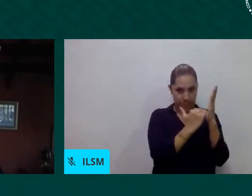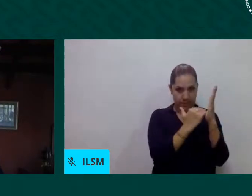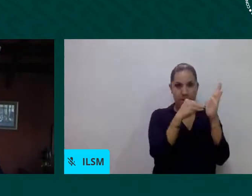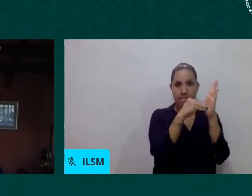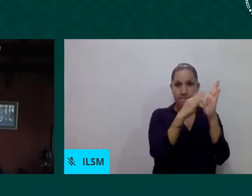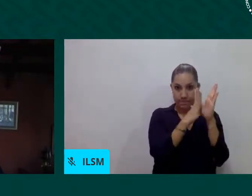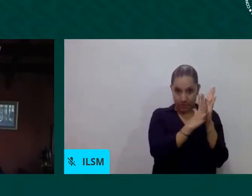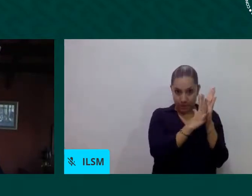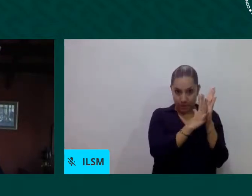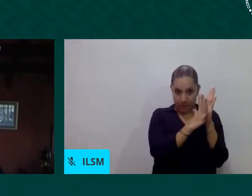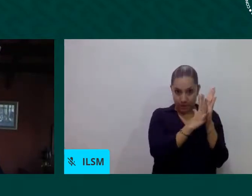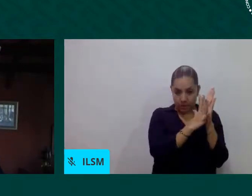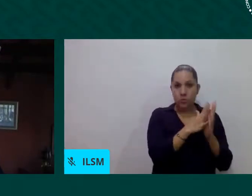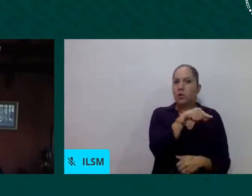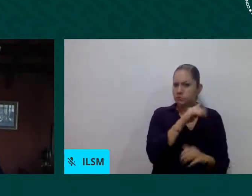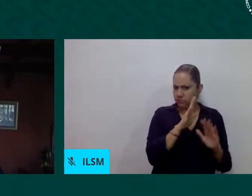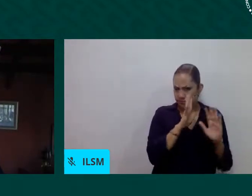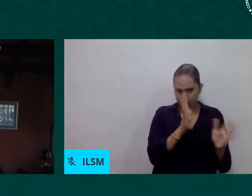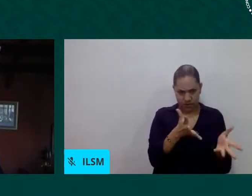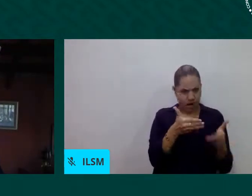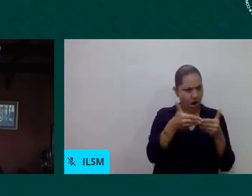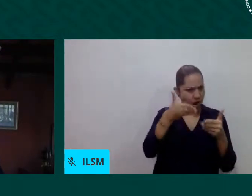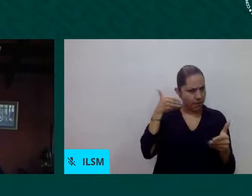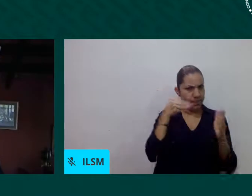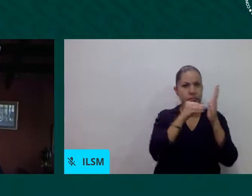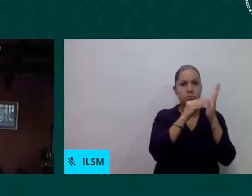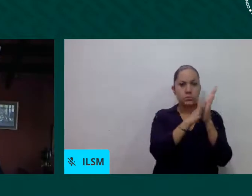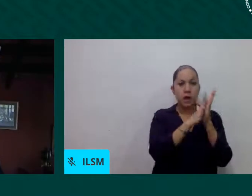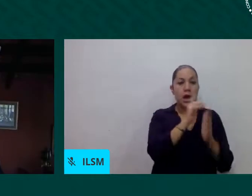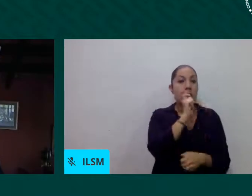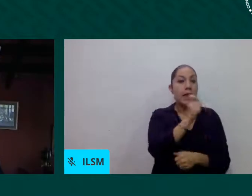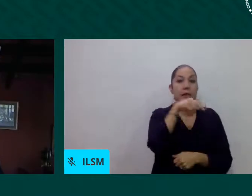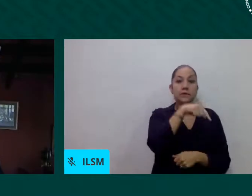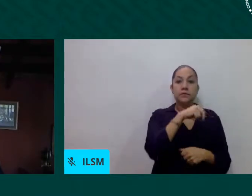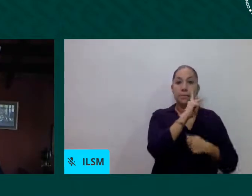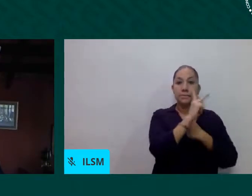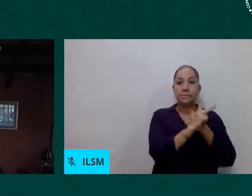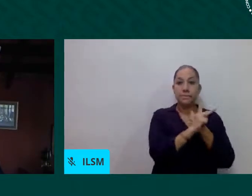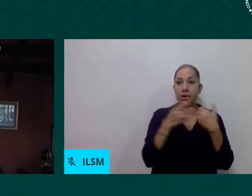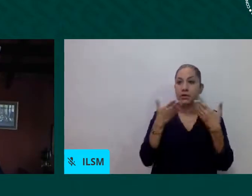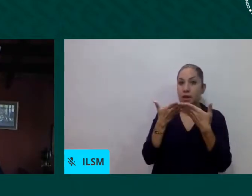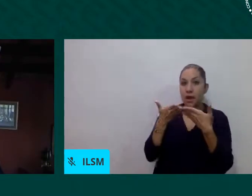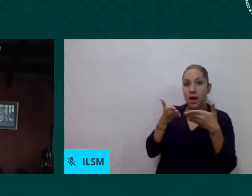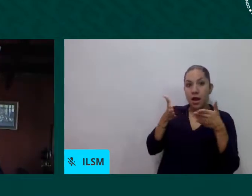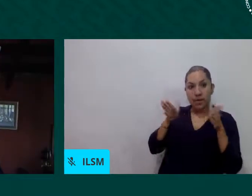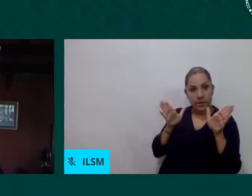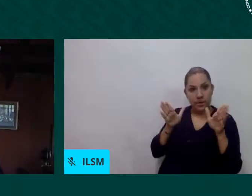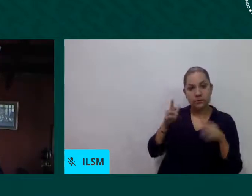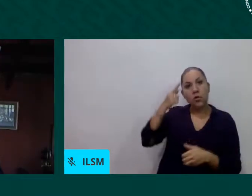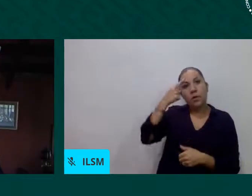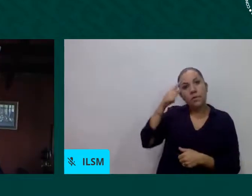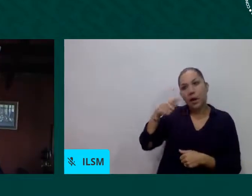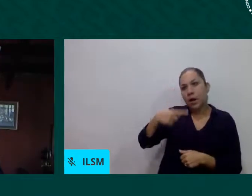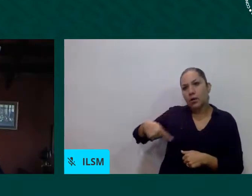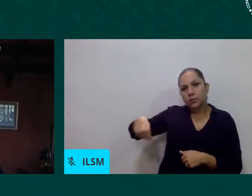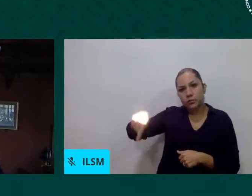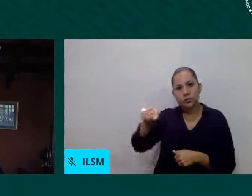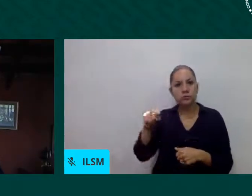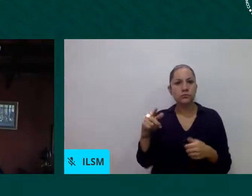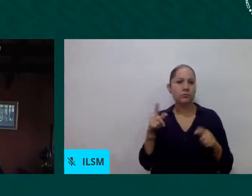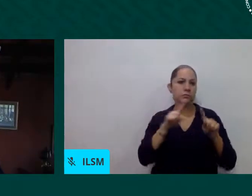abierto para recibir a los extranjeros que quisieran habitar dignamente en nuestro territorio. Por lo tanto,